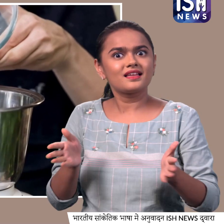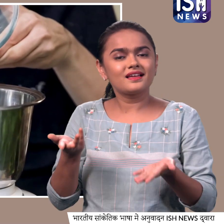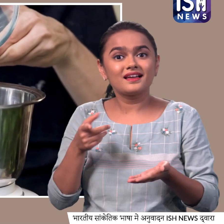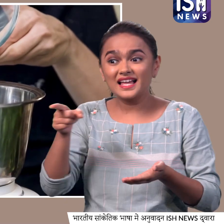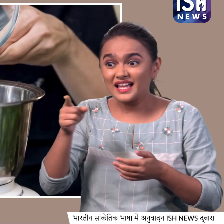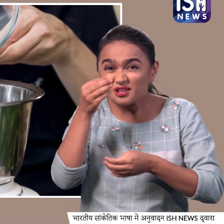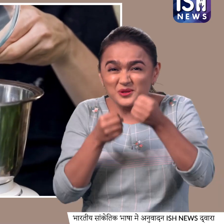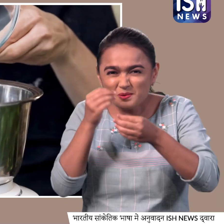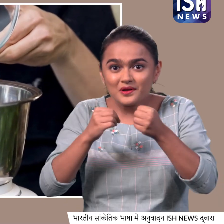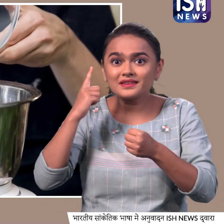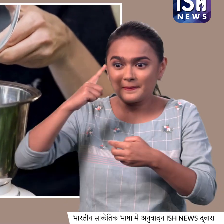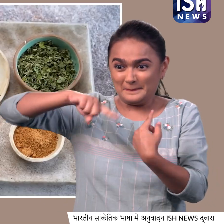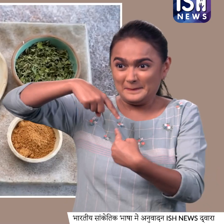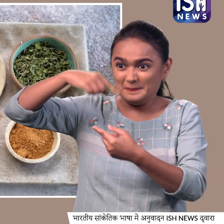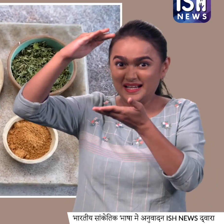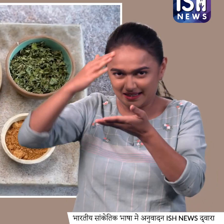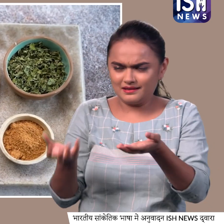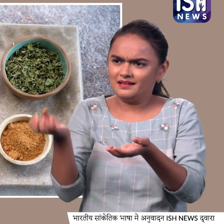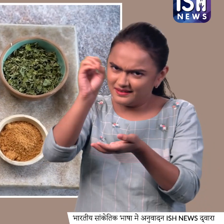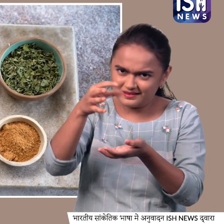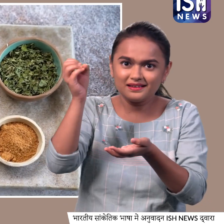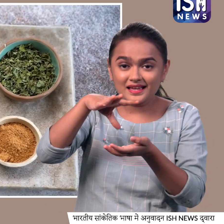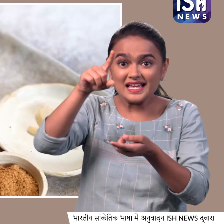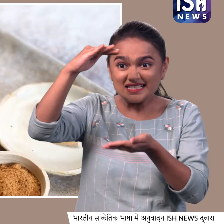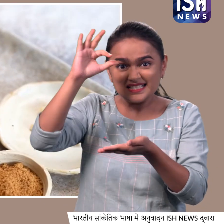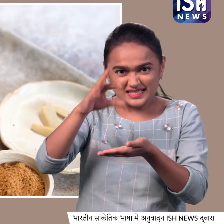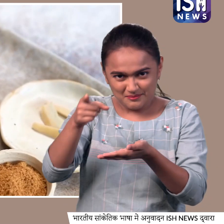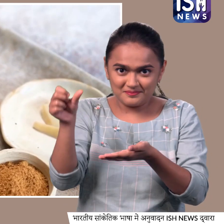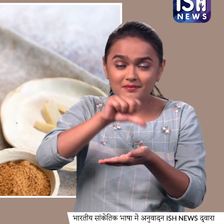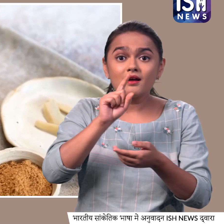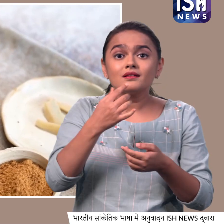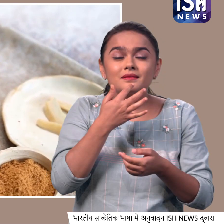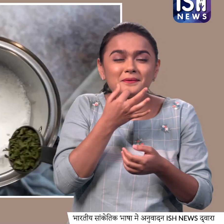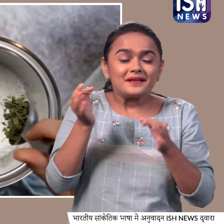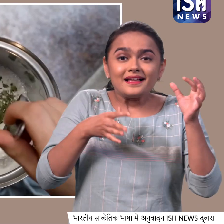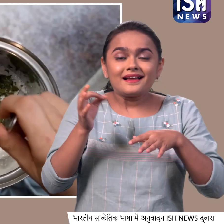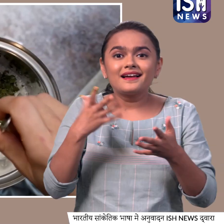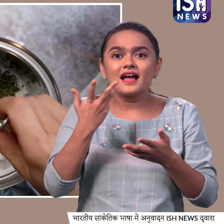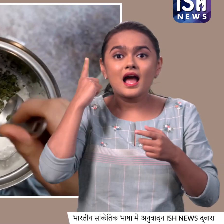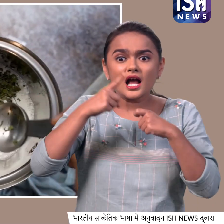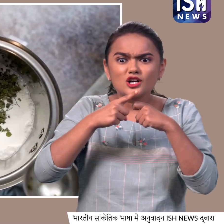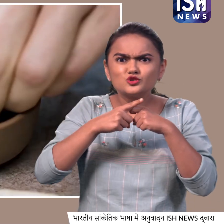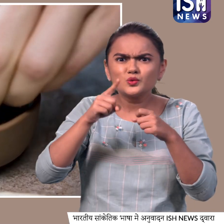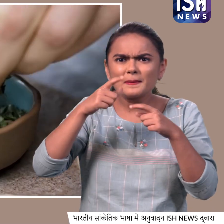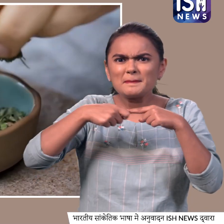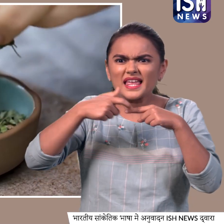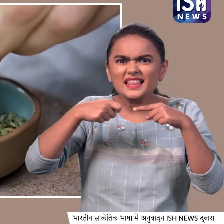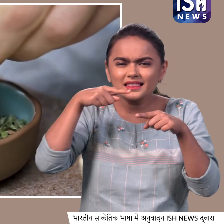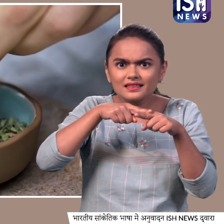मिक्सी के जार में निकाल ले अब उसे जार में डालें फ्लेवर के लिए एक टेबल स्पून का सूरी मेथी इसका फ्लेवर